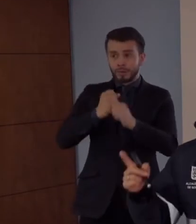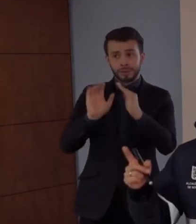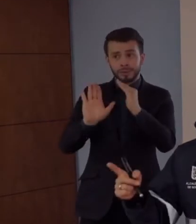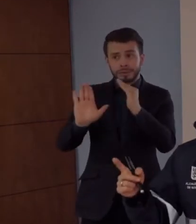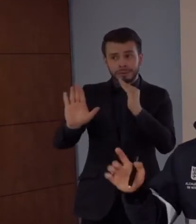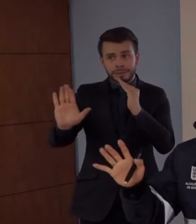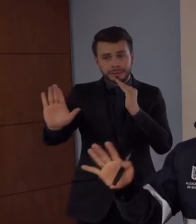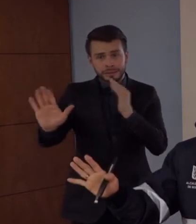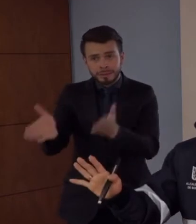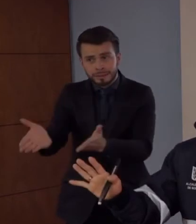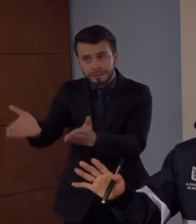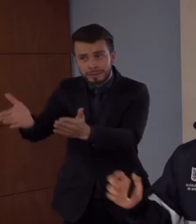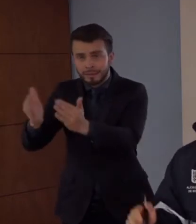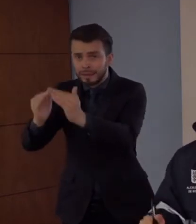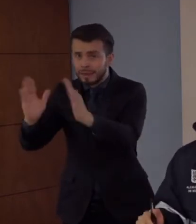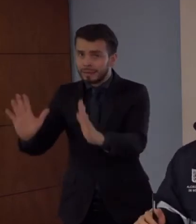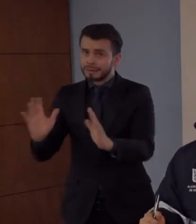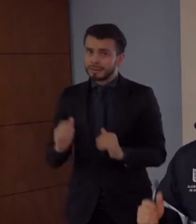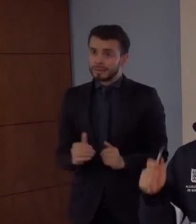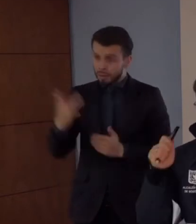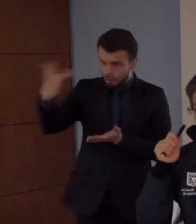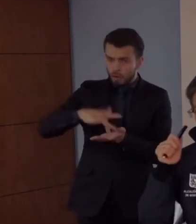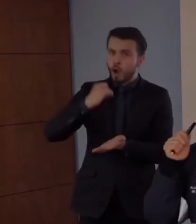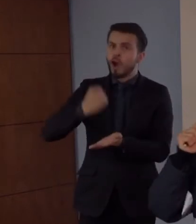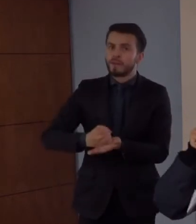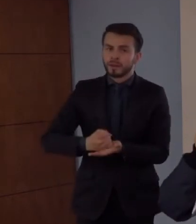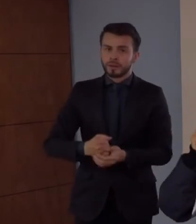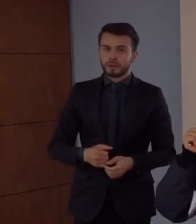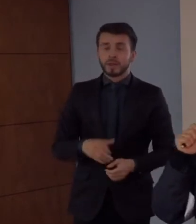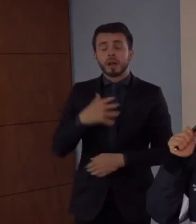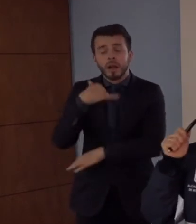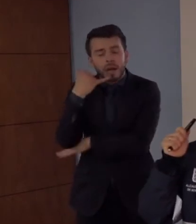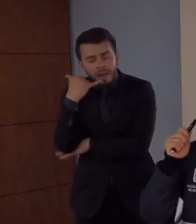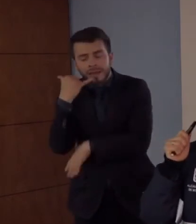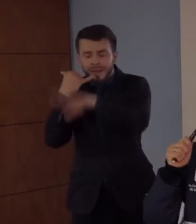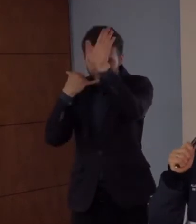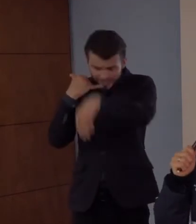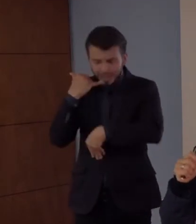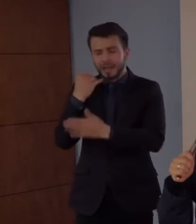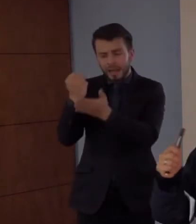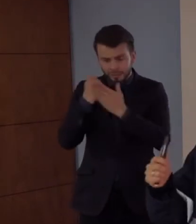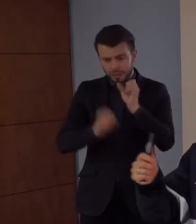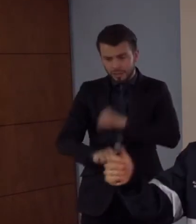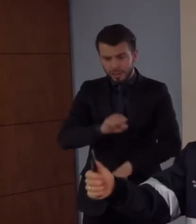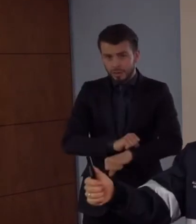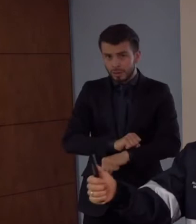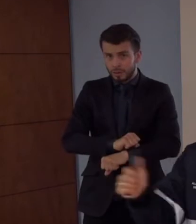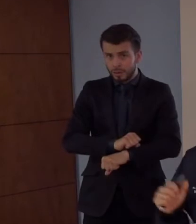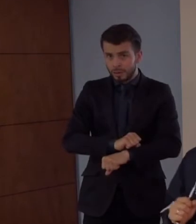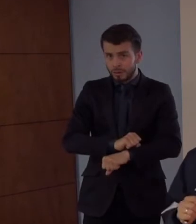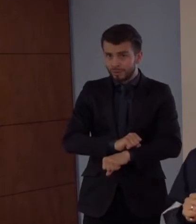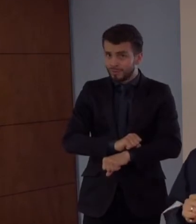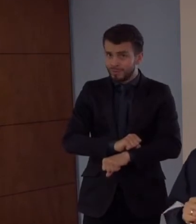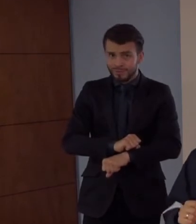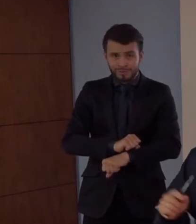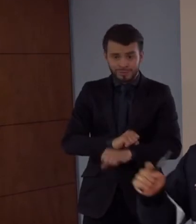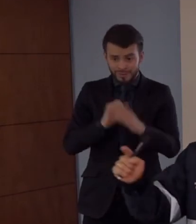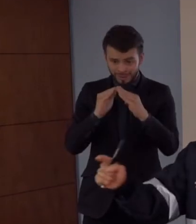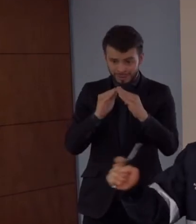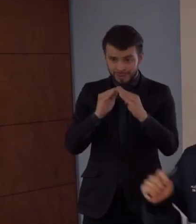Tenemos que permitirles que se queden en casa. No es, mira María, que si vienes y me ayudas. No, María también necesita cuidar a su familia.